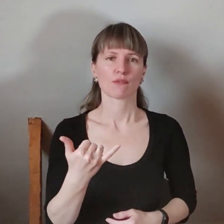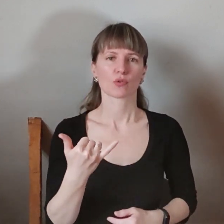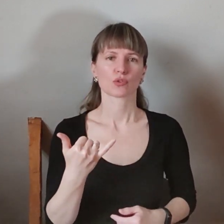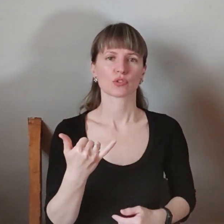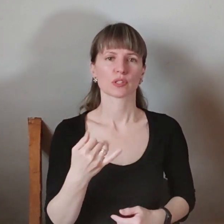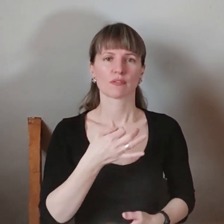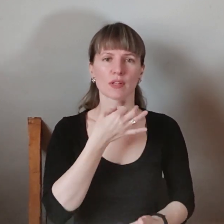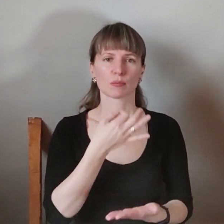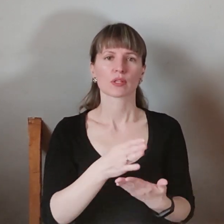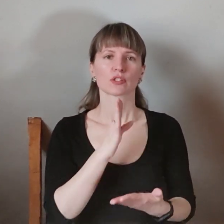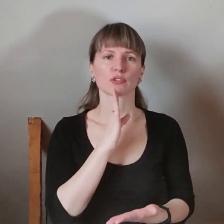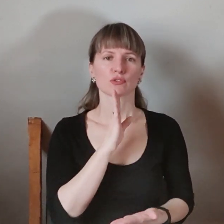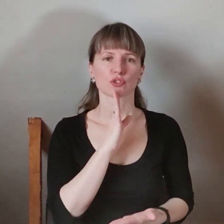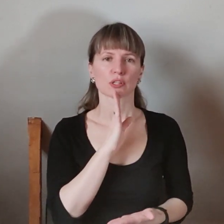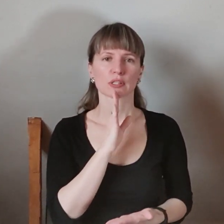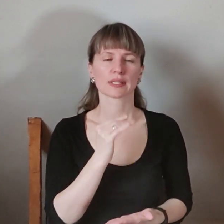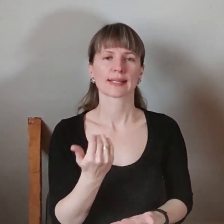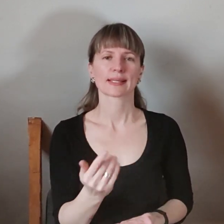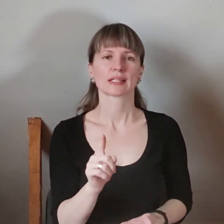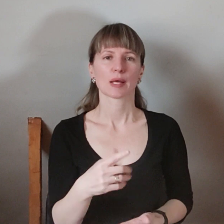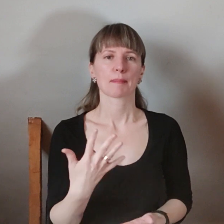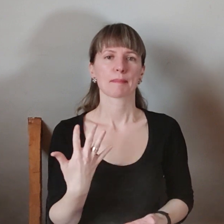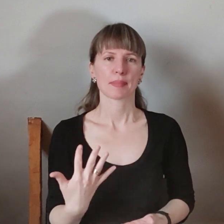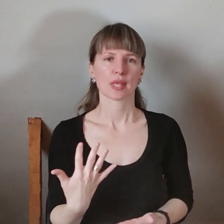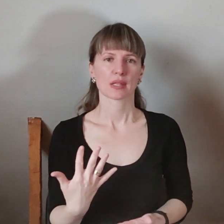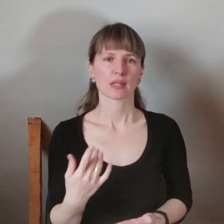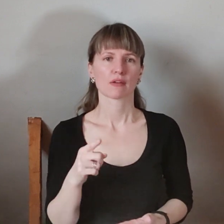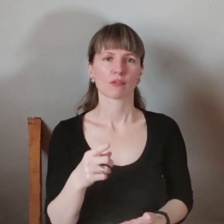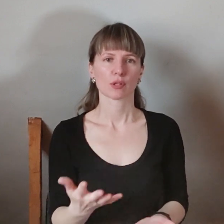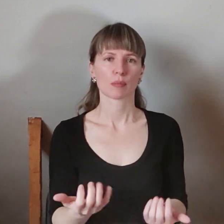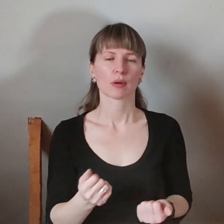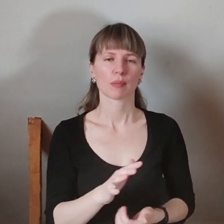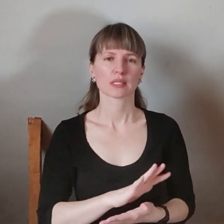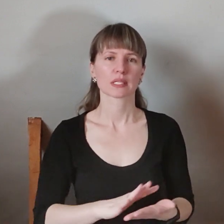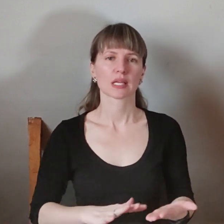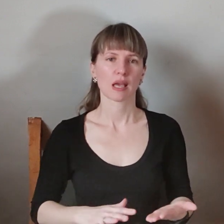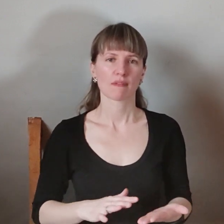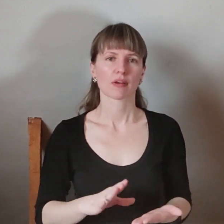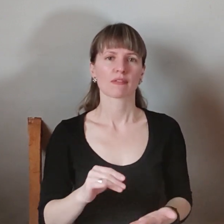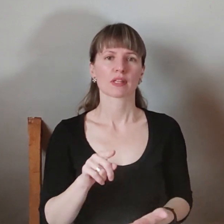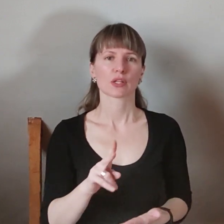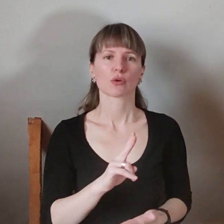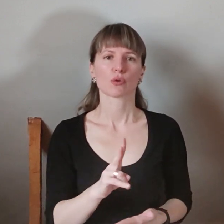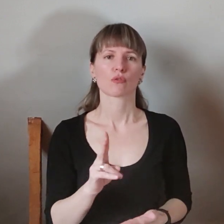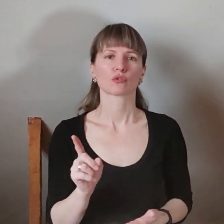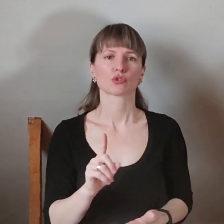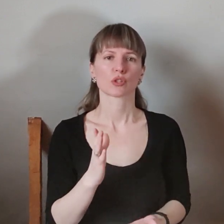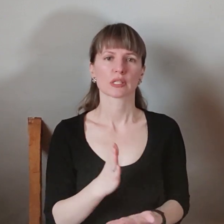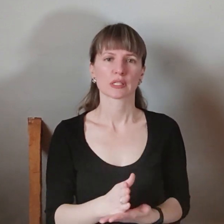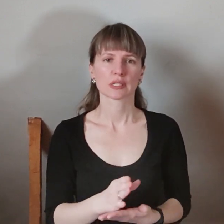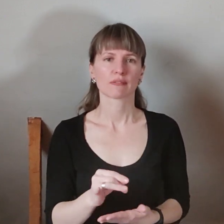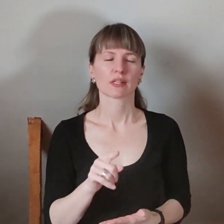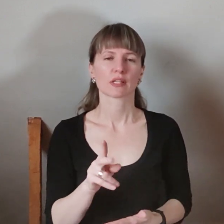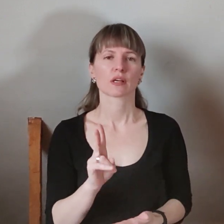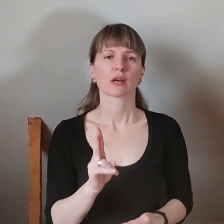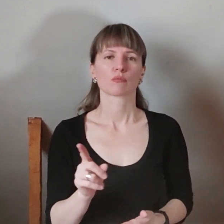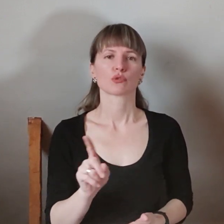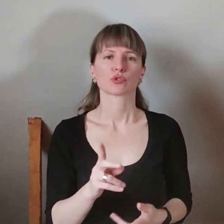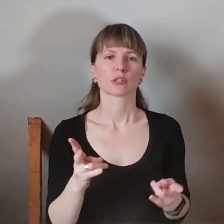підповідають дівчата. Їх там п'ятеро. Вони приймають заявки від тих, у кого що є і від тих, кому що треба дати.